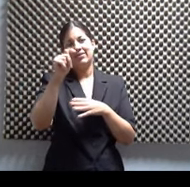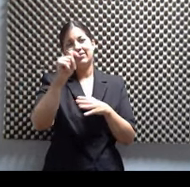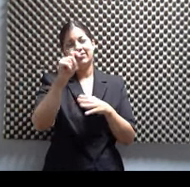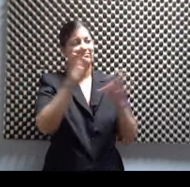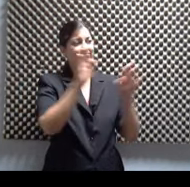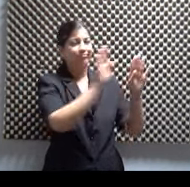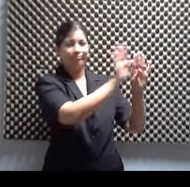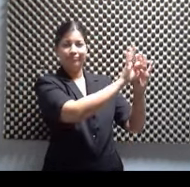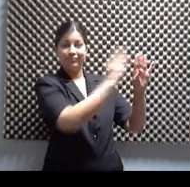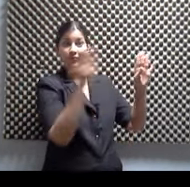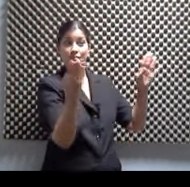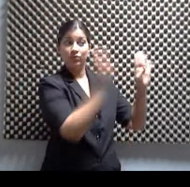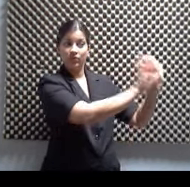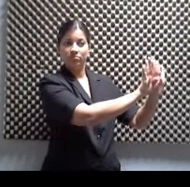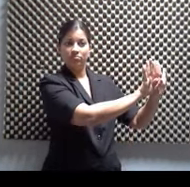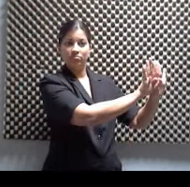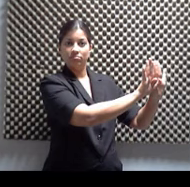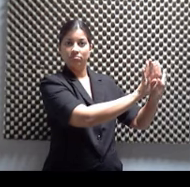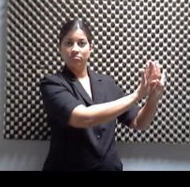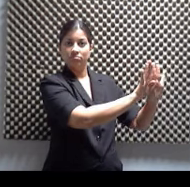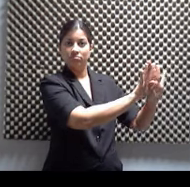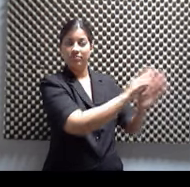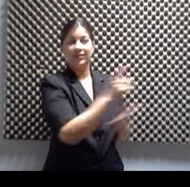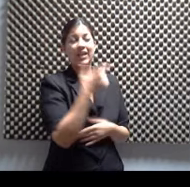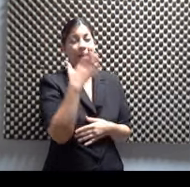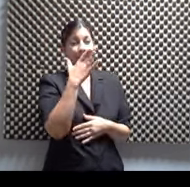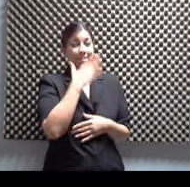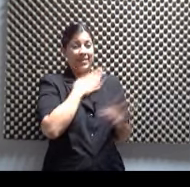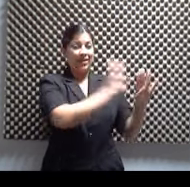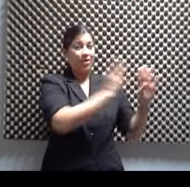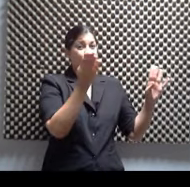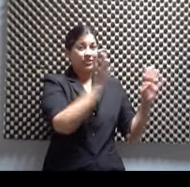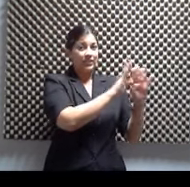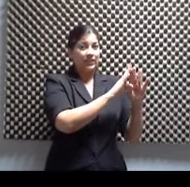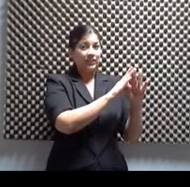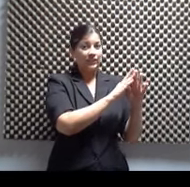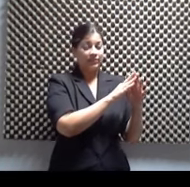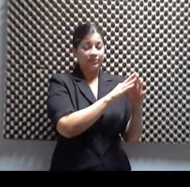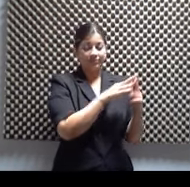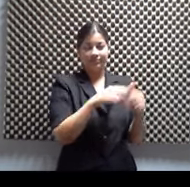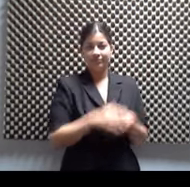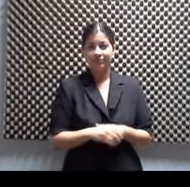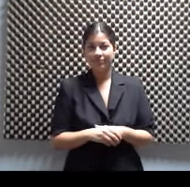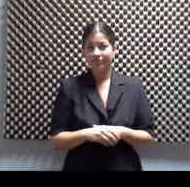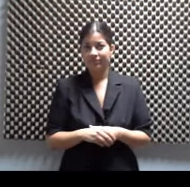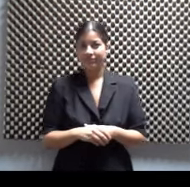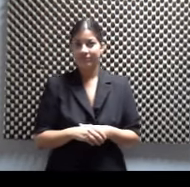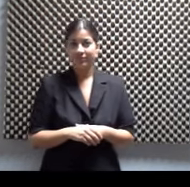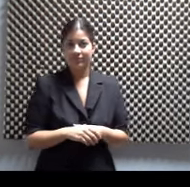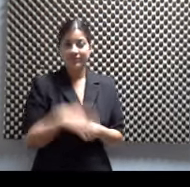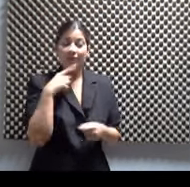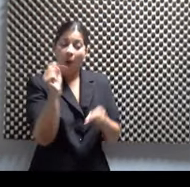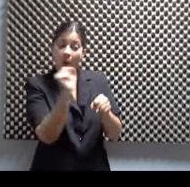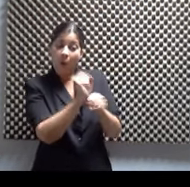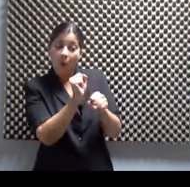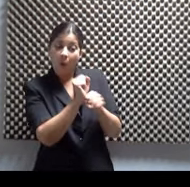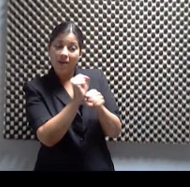yo digo Demi Placard, estoy diciendo Demi Closet porque es como que yo agarro esas obras de mi armario y las pongo todas